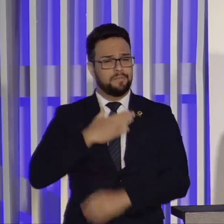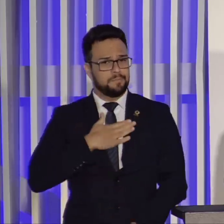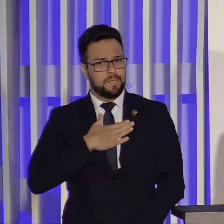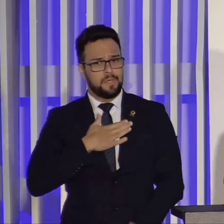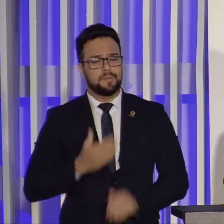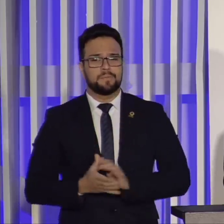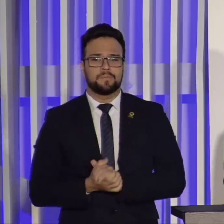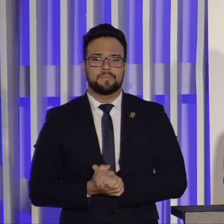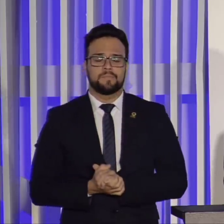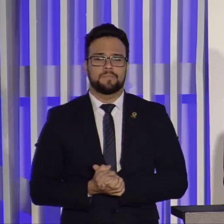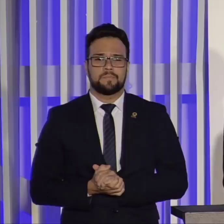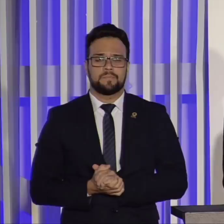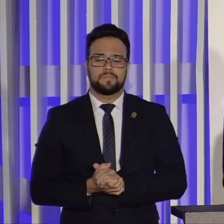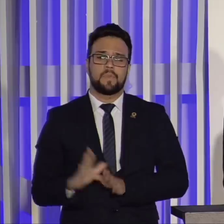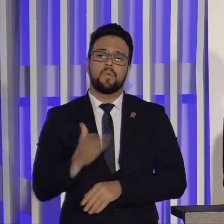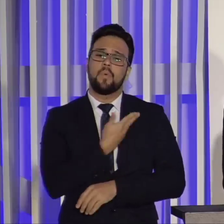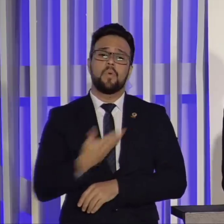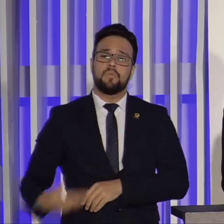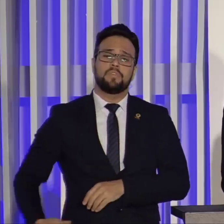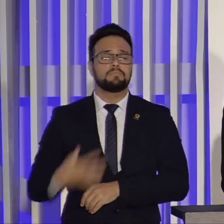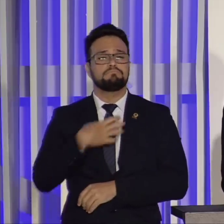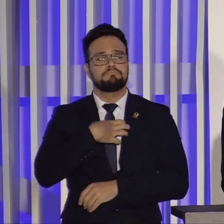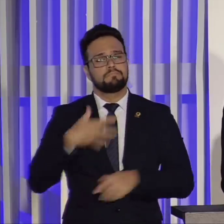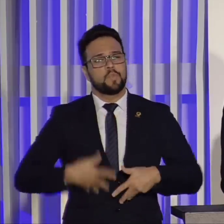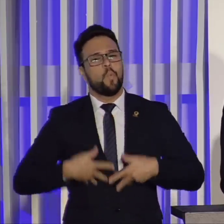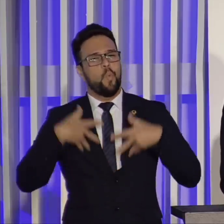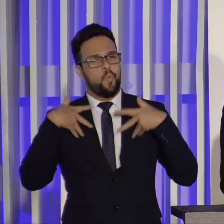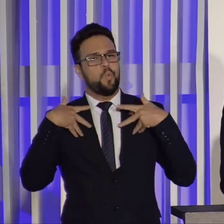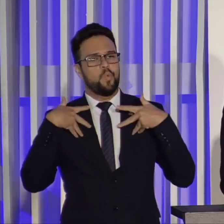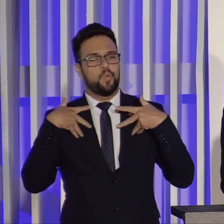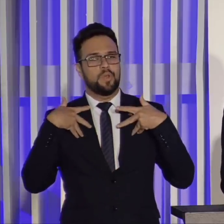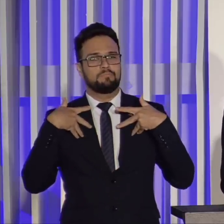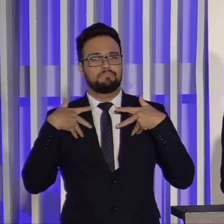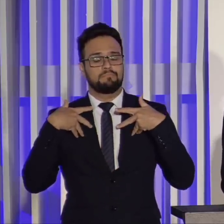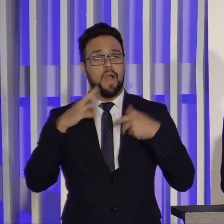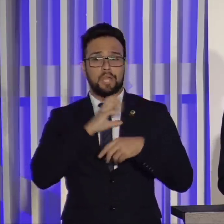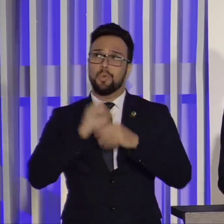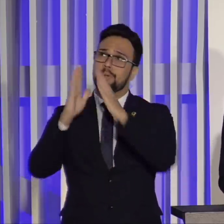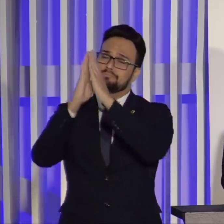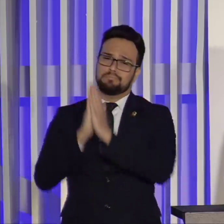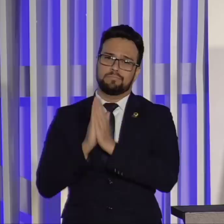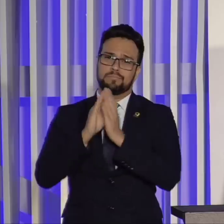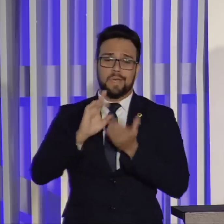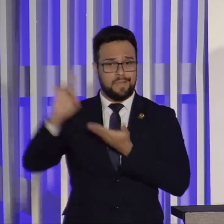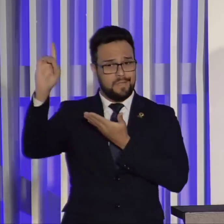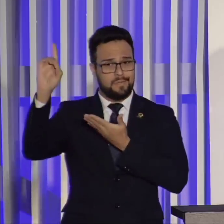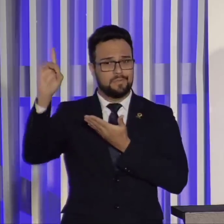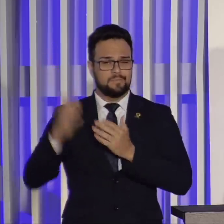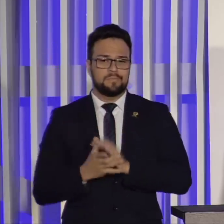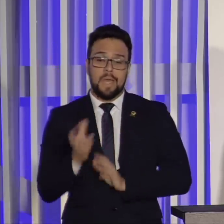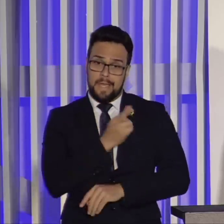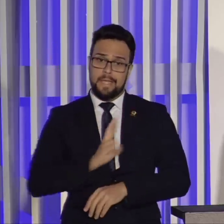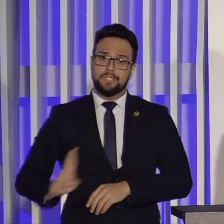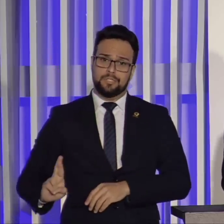Um governo que se orgulha de dizer que adora a Deus. A religião faz